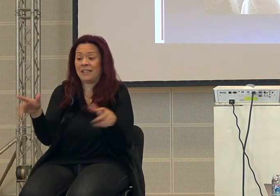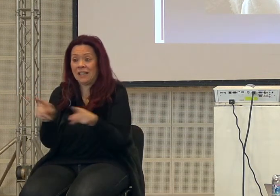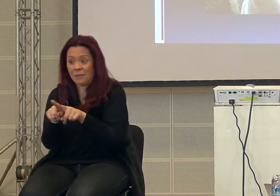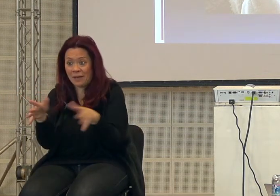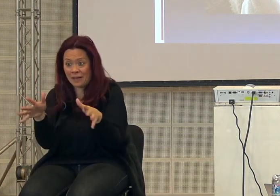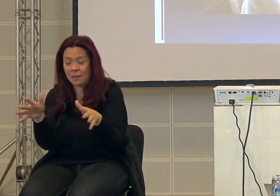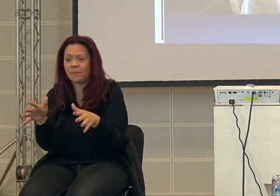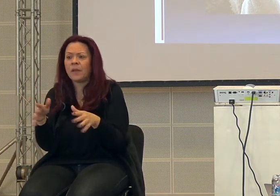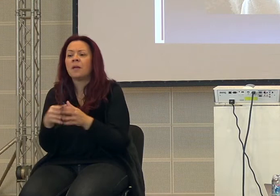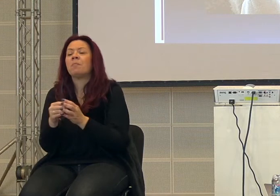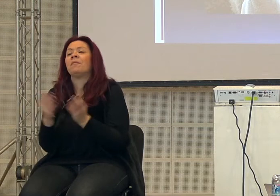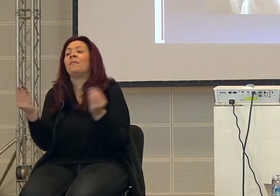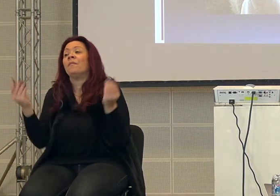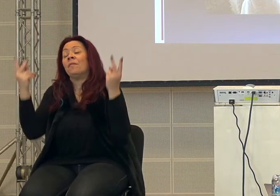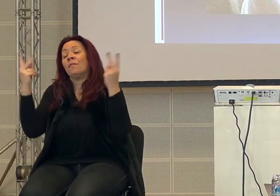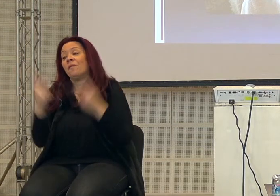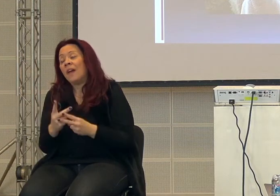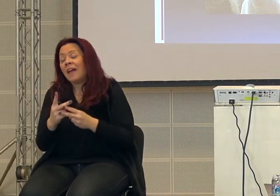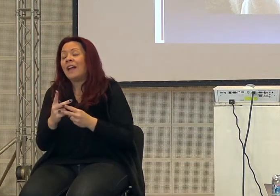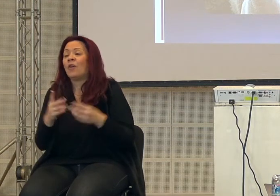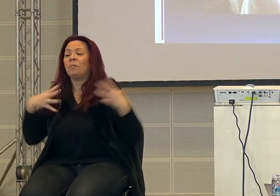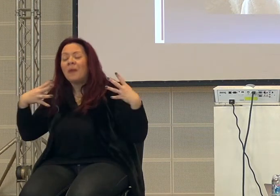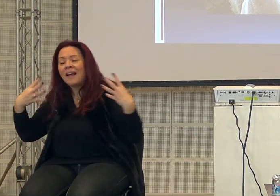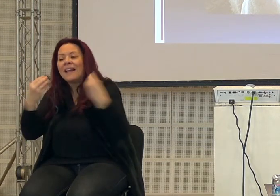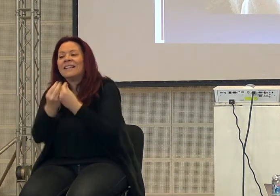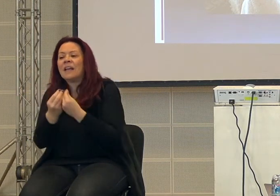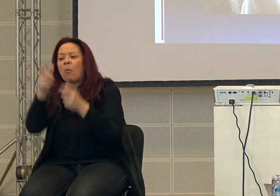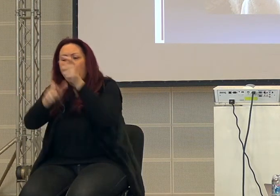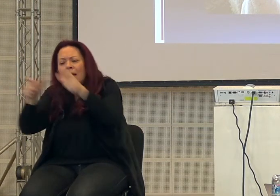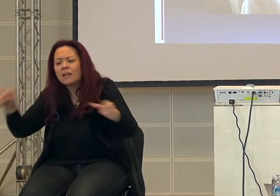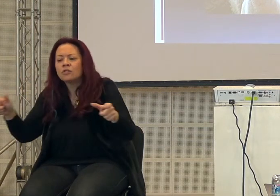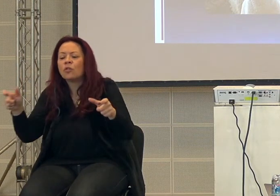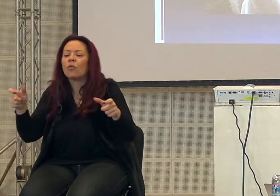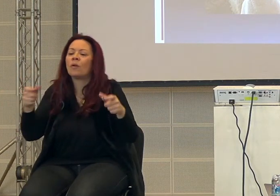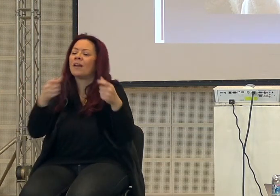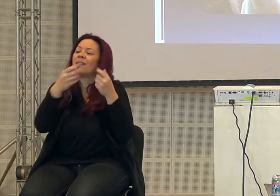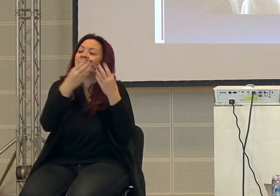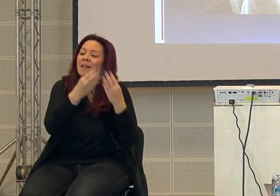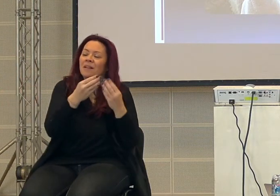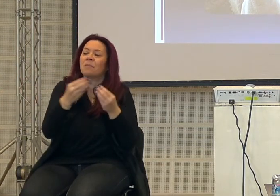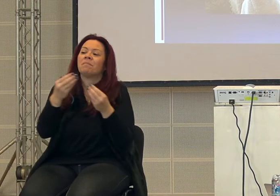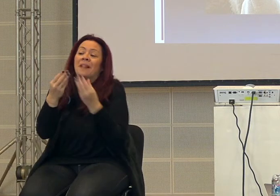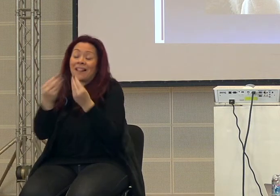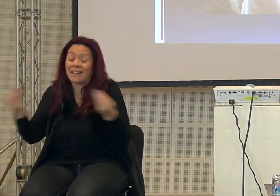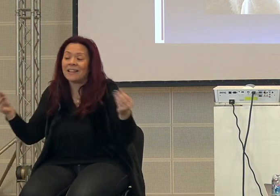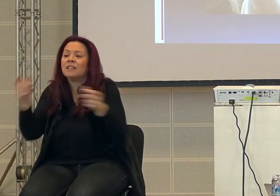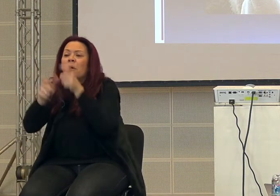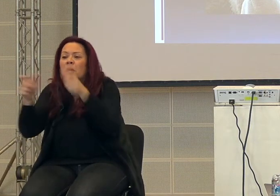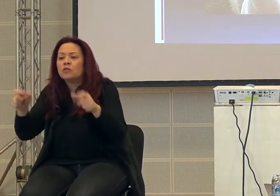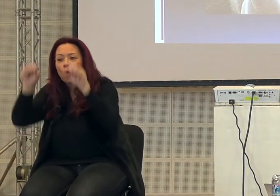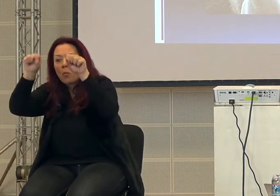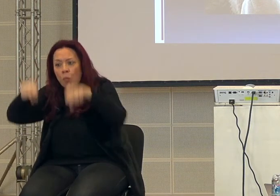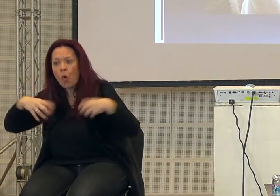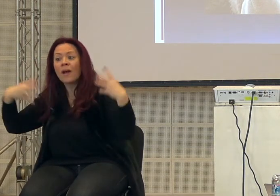però quando mettiamo insieme migliaia di persone, cioè migliaia di persone che possiamo mettere perché hanno